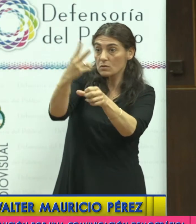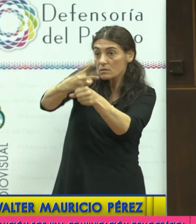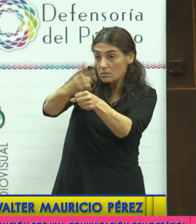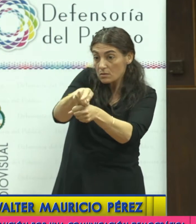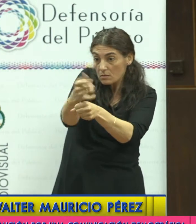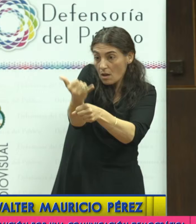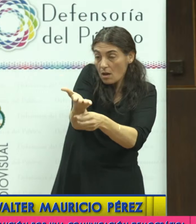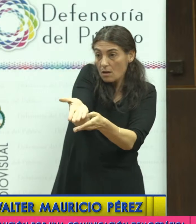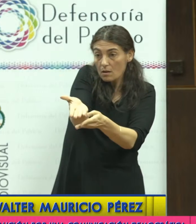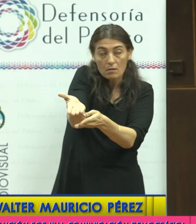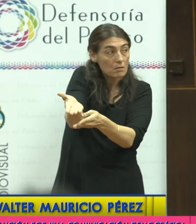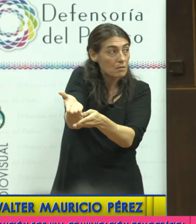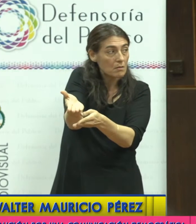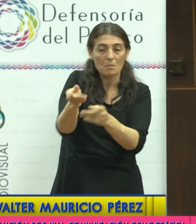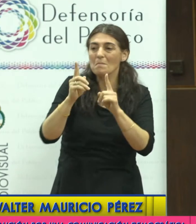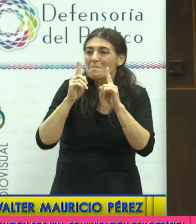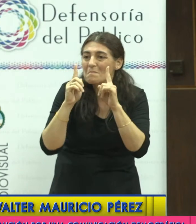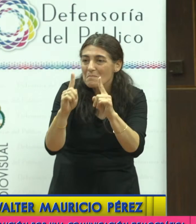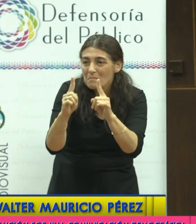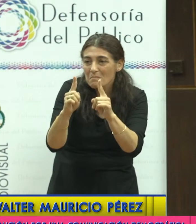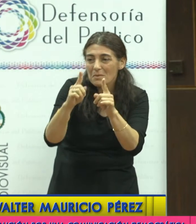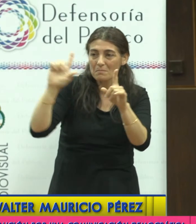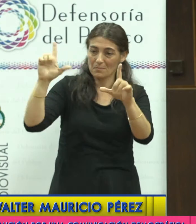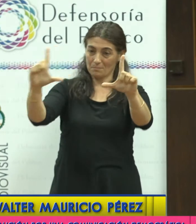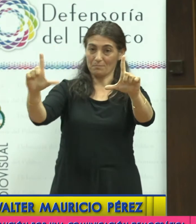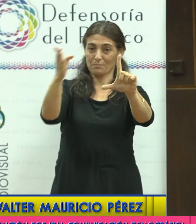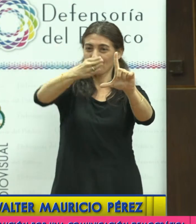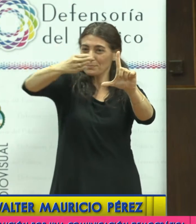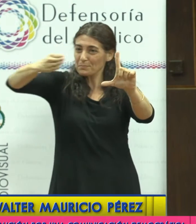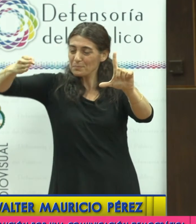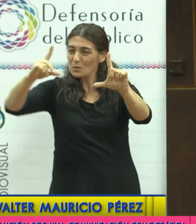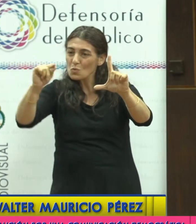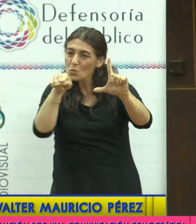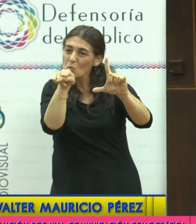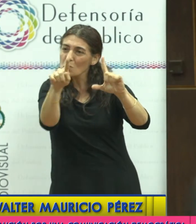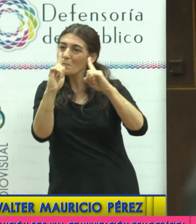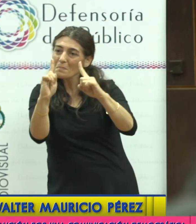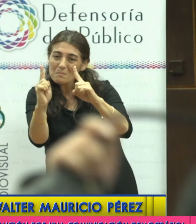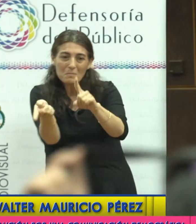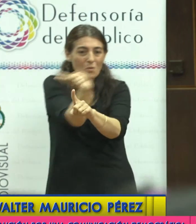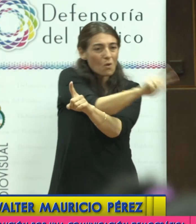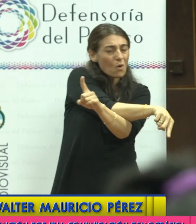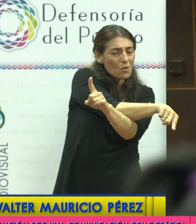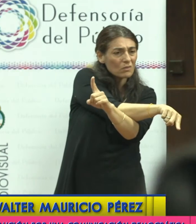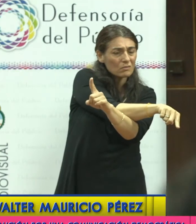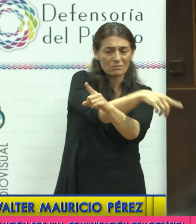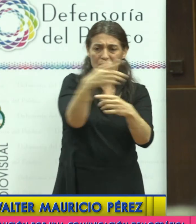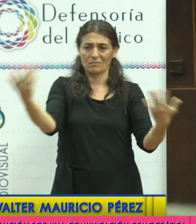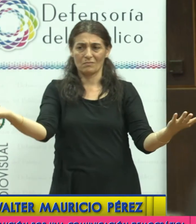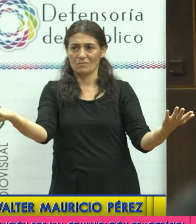pero en la misma frecuencia que una de las radios emblemas de las radios comunitarias en Mendoza, como